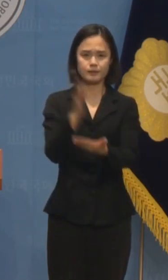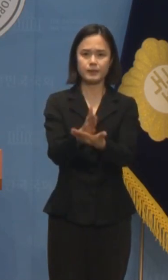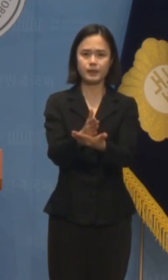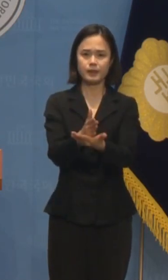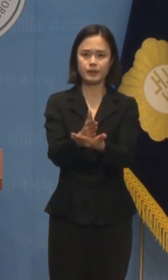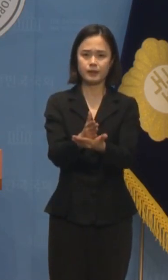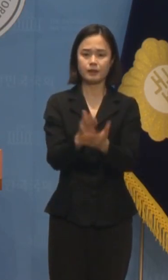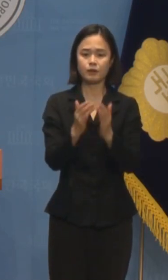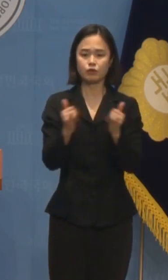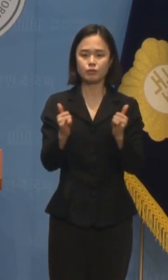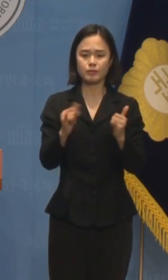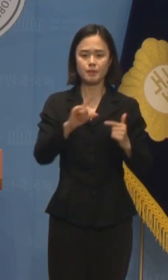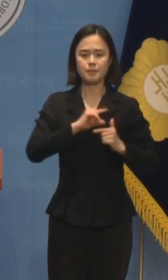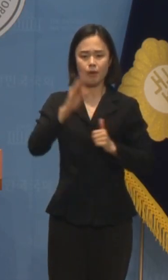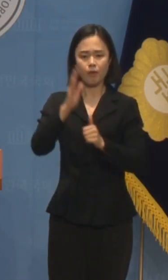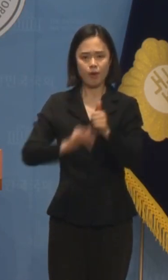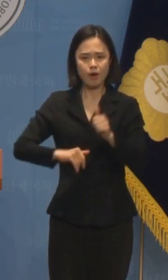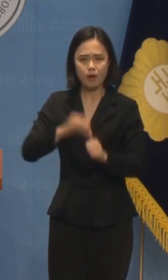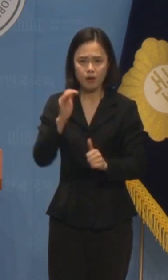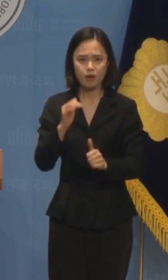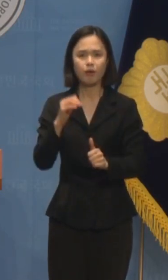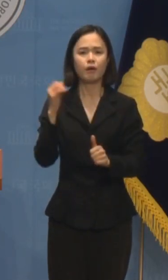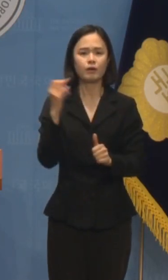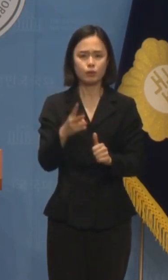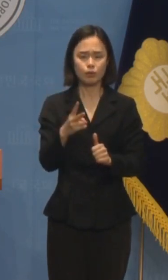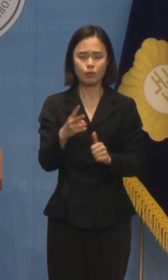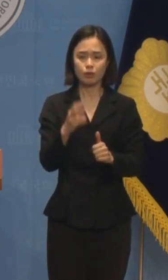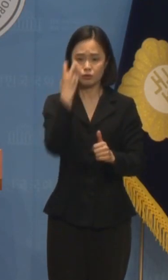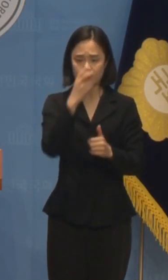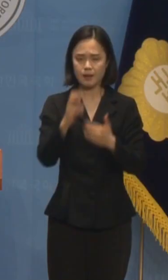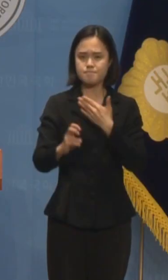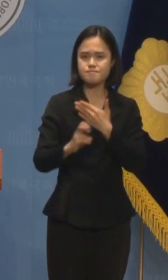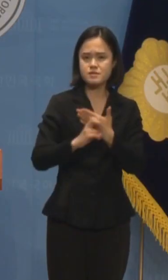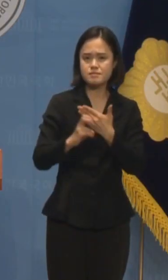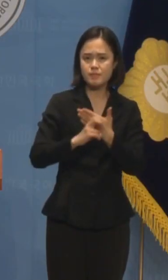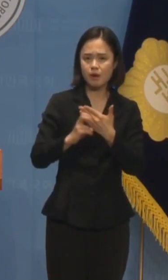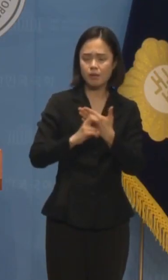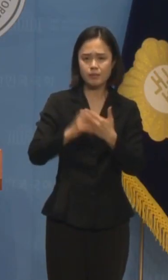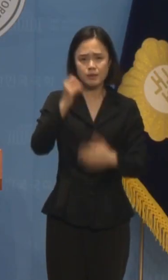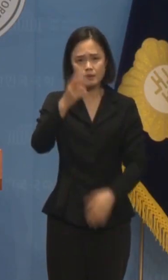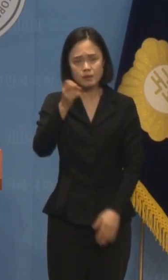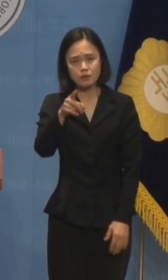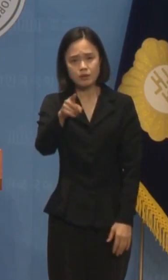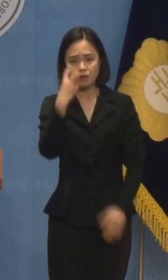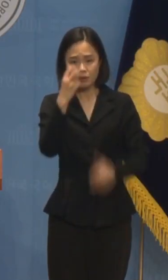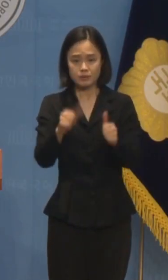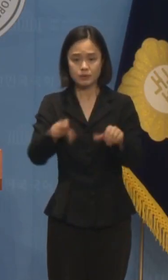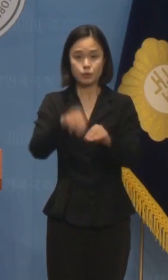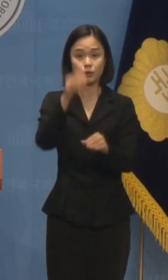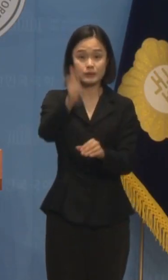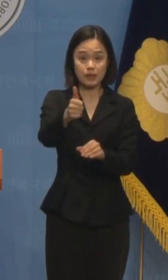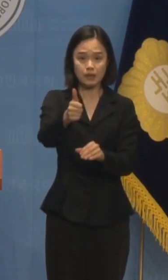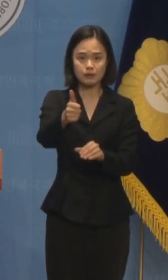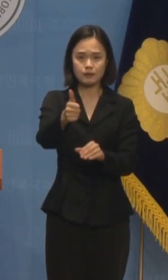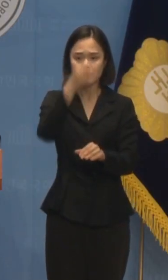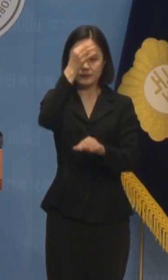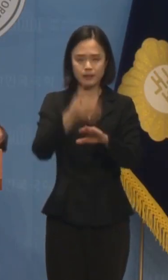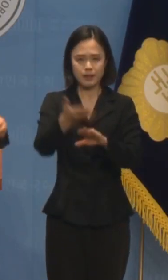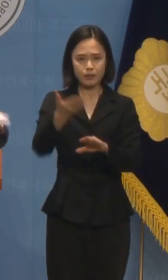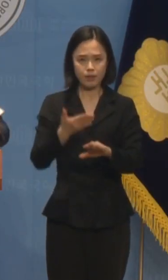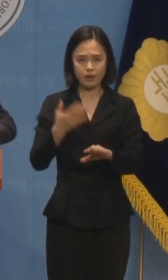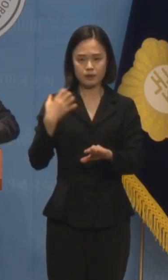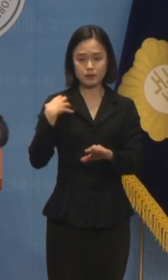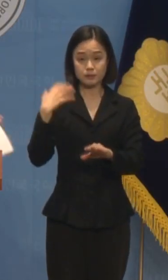훼손하고 불법적인 수사를 감행하는 데 대한 검찰총장의 사과와 책임자 문책을 요구합니다. 이상입니다.